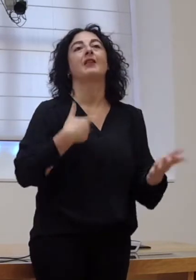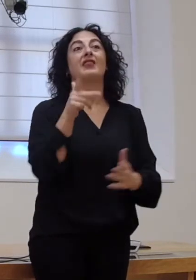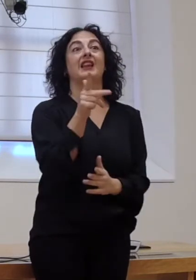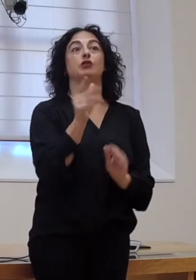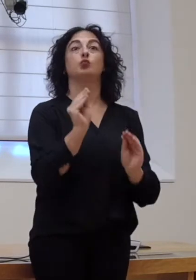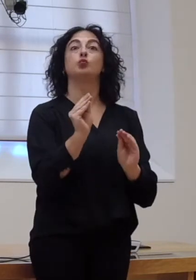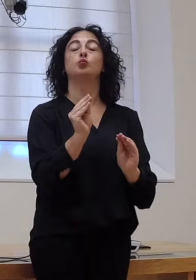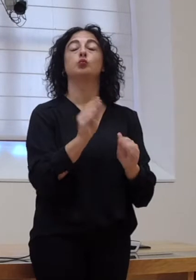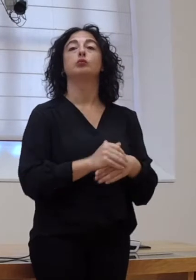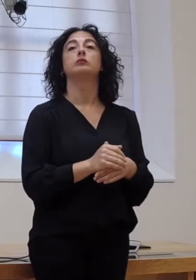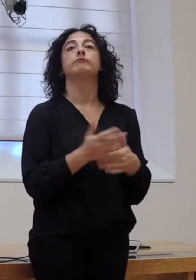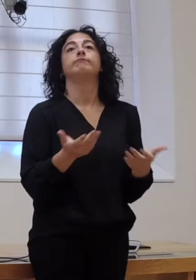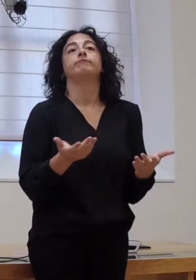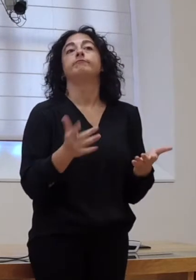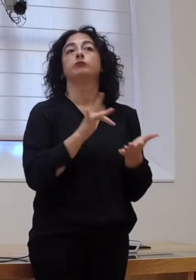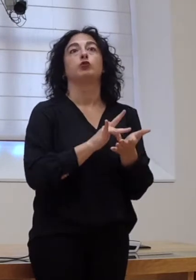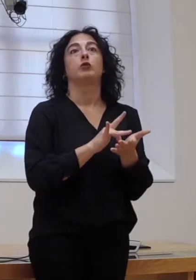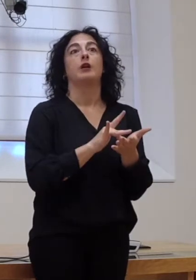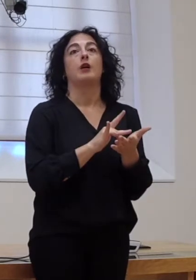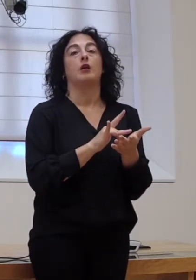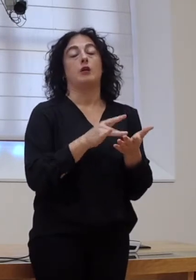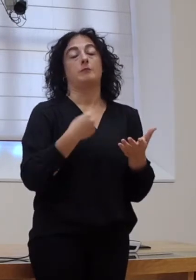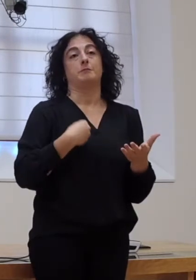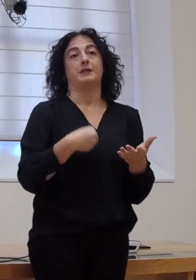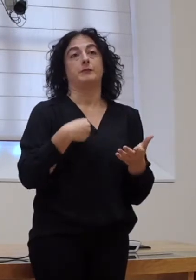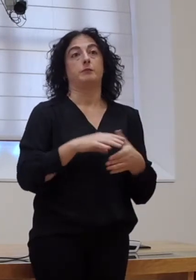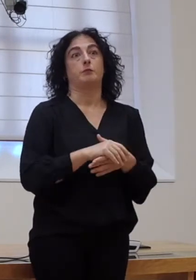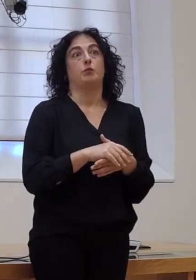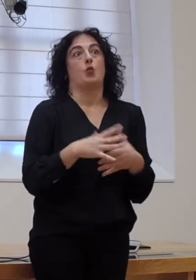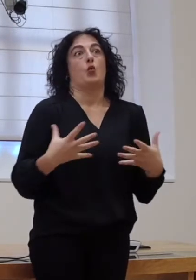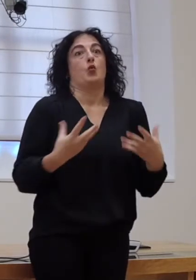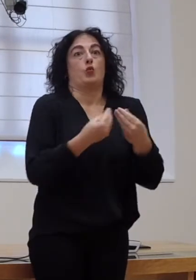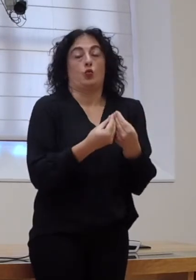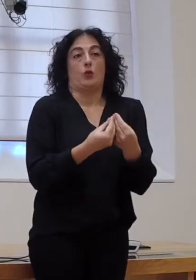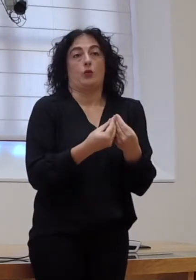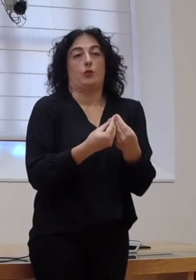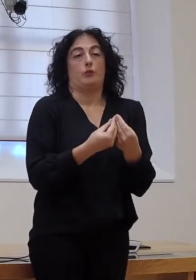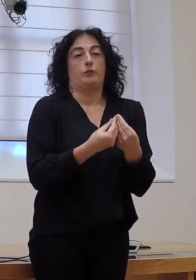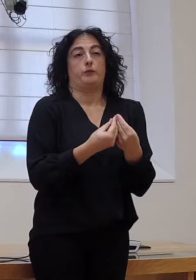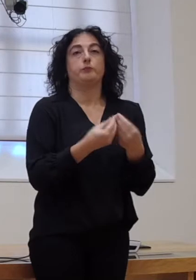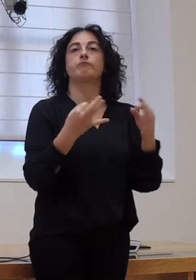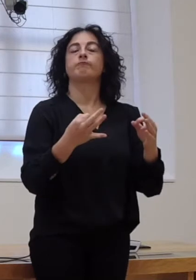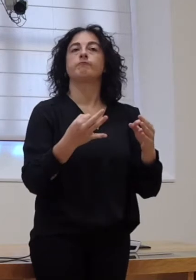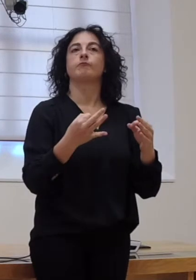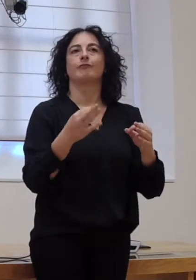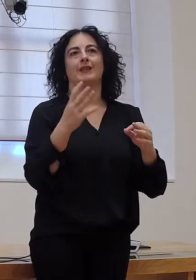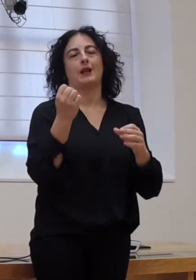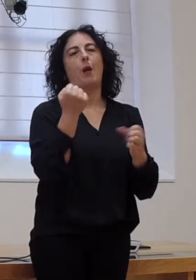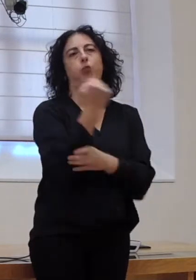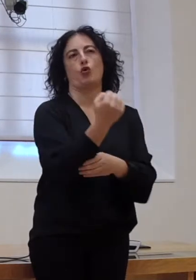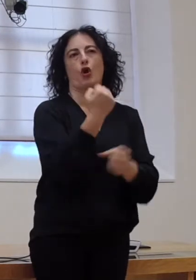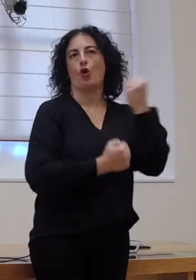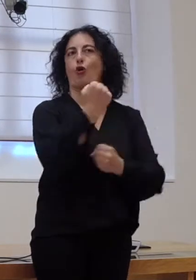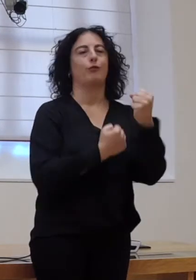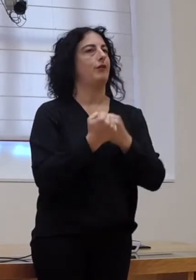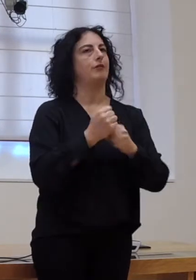O Dereitos, cando non levan acarreado un fondo económico, non levan